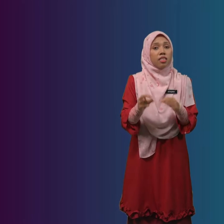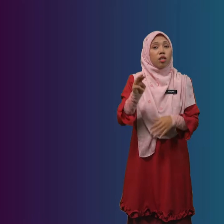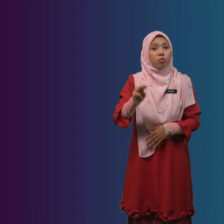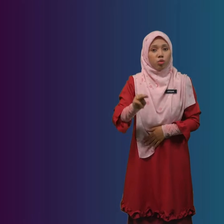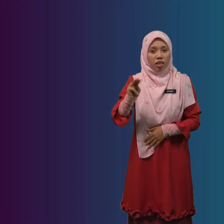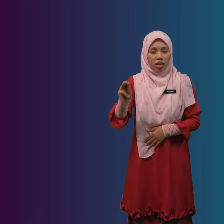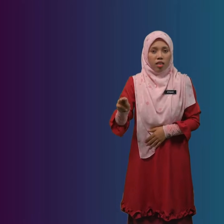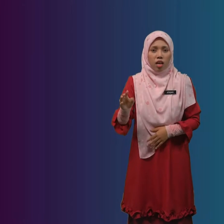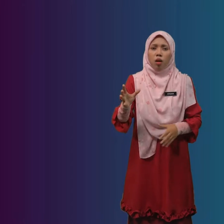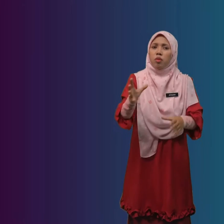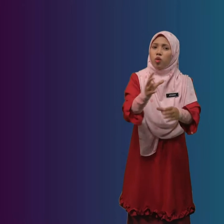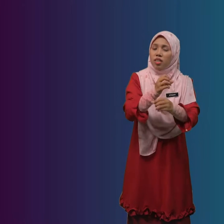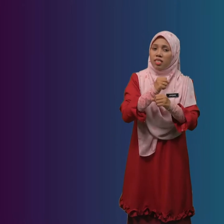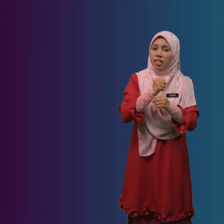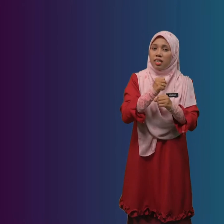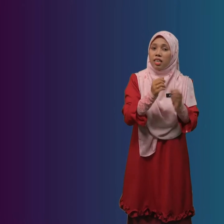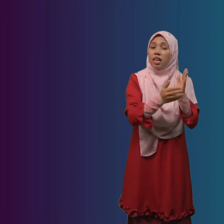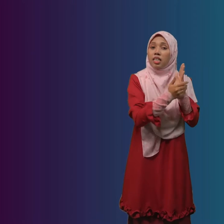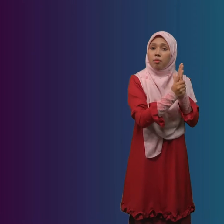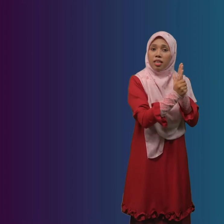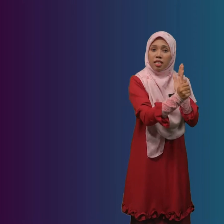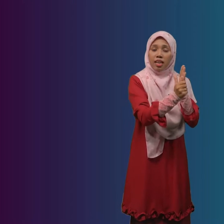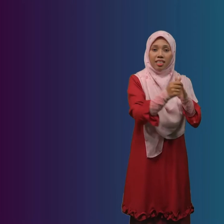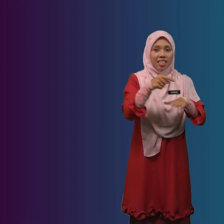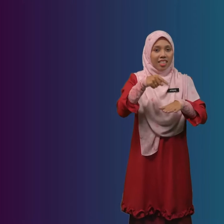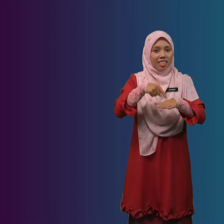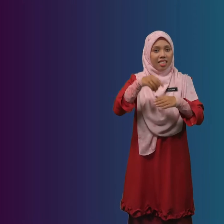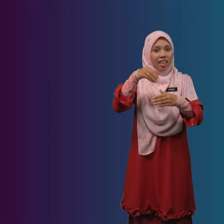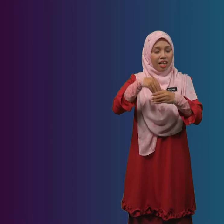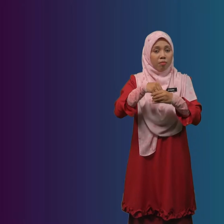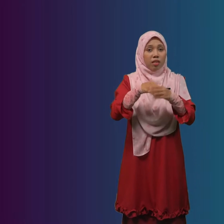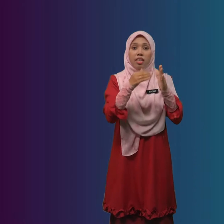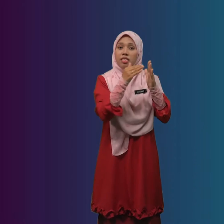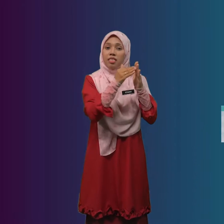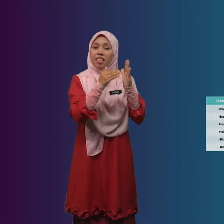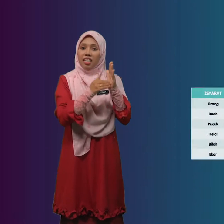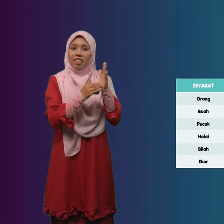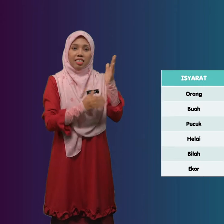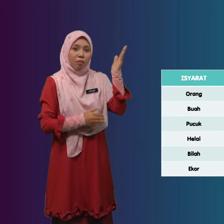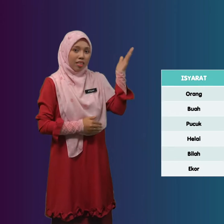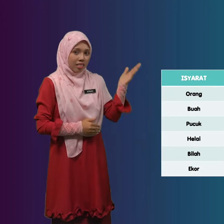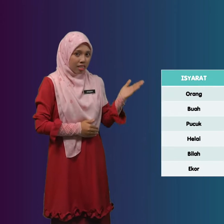Murid Menguasai Kemahiran Di dalam Senarai Semak Ini